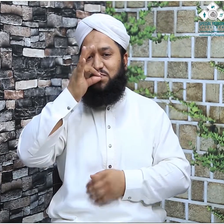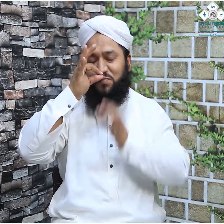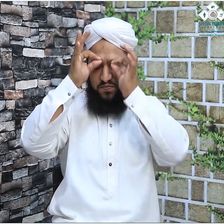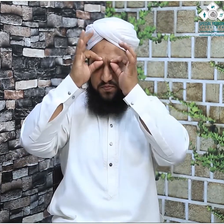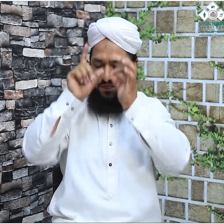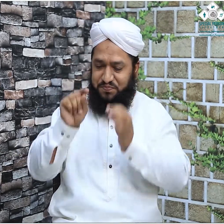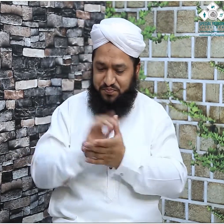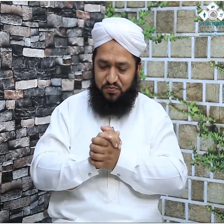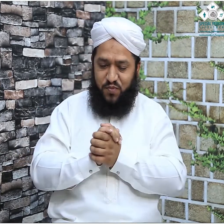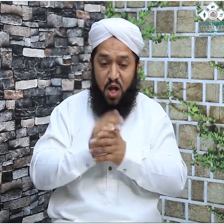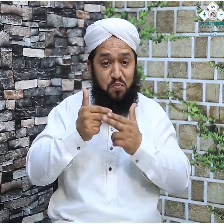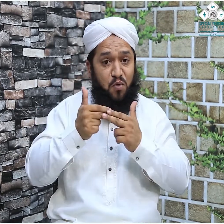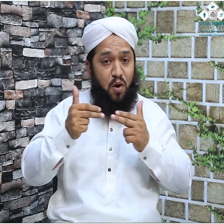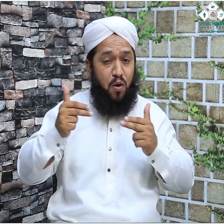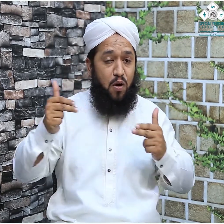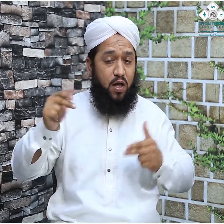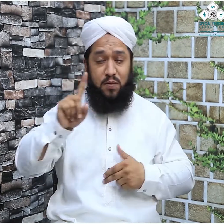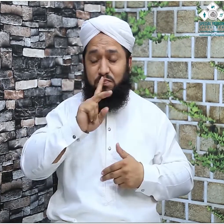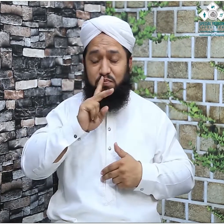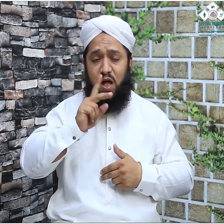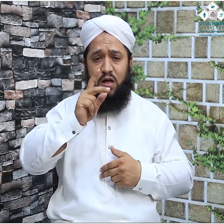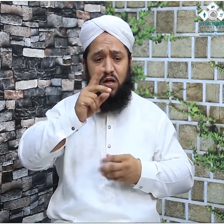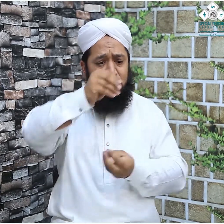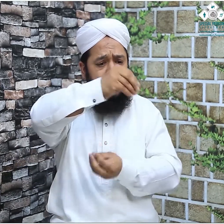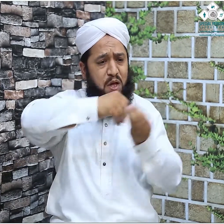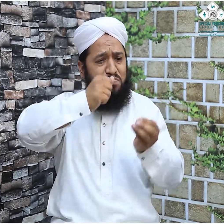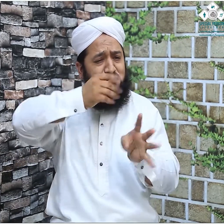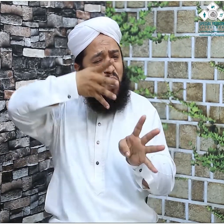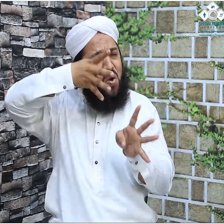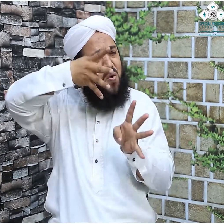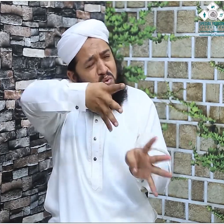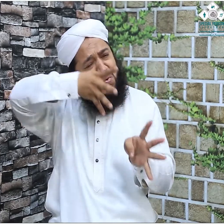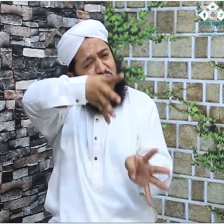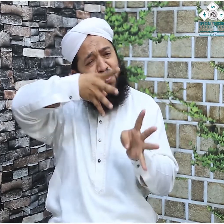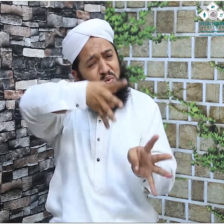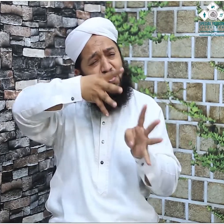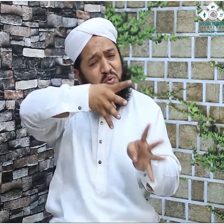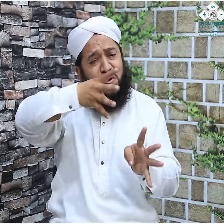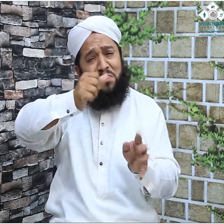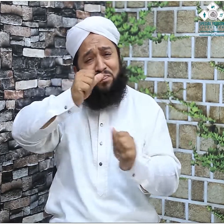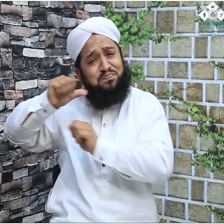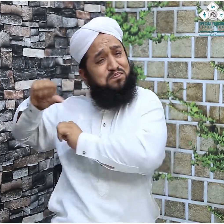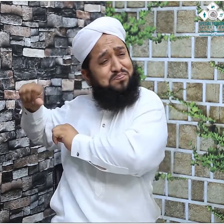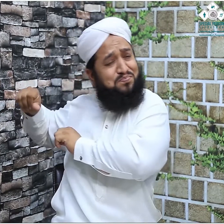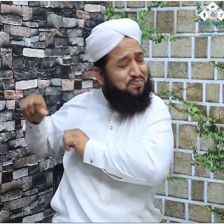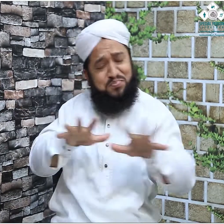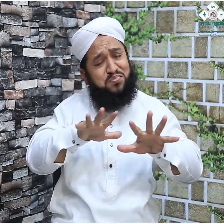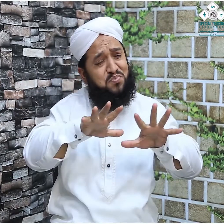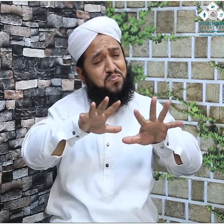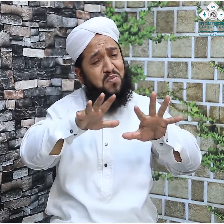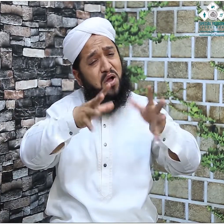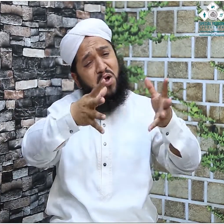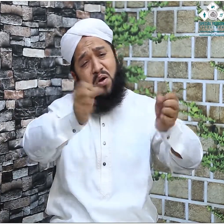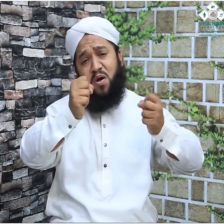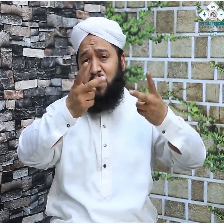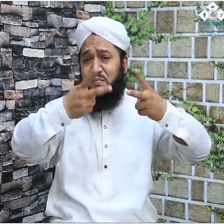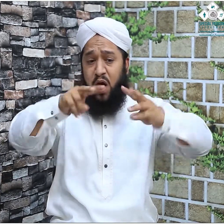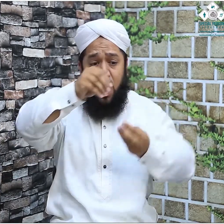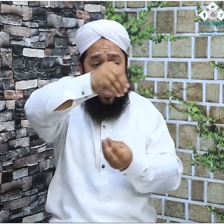مکہ پاک میں ہوئی اور ایسا سہلاب آیا اتنا بڑا فلڈ آیا کہ کعبے کی جو عمارت تھی وہ بالکل یوں سمجھئے کہ زمین پر آگئی